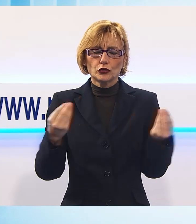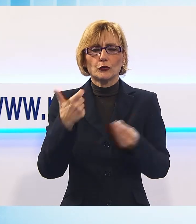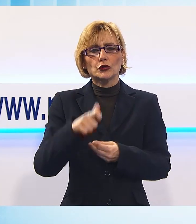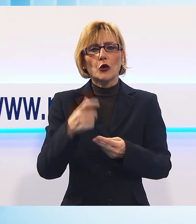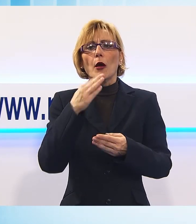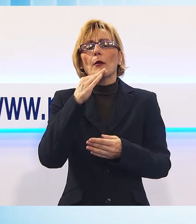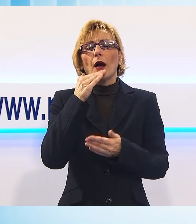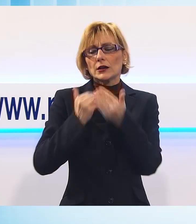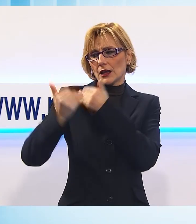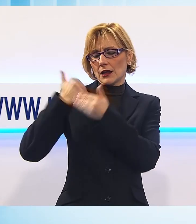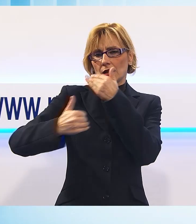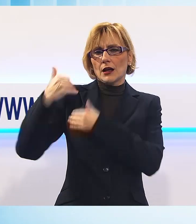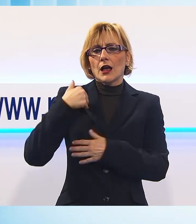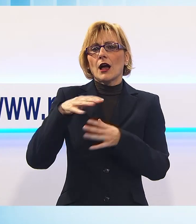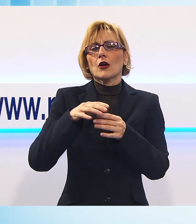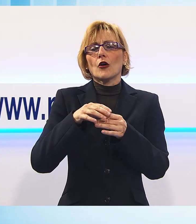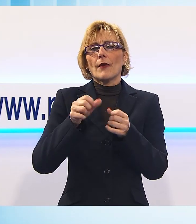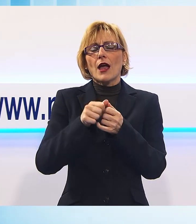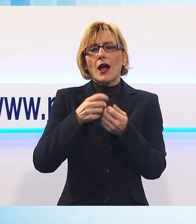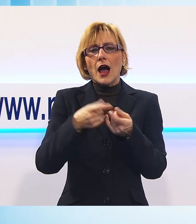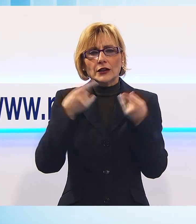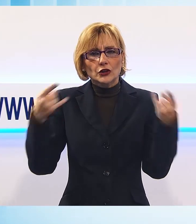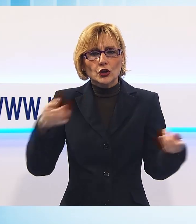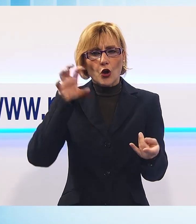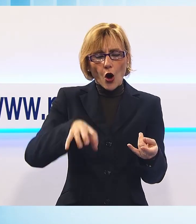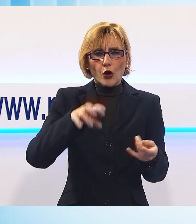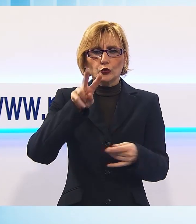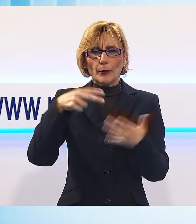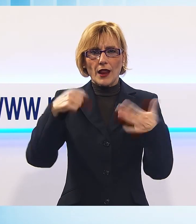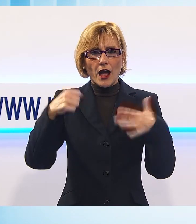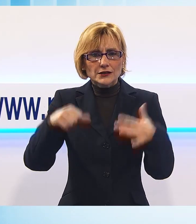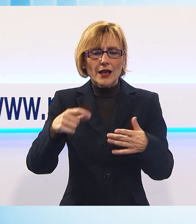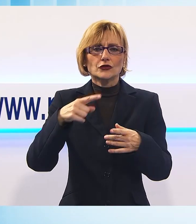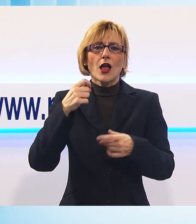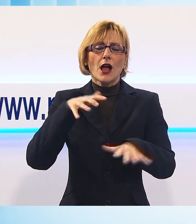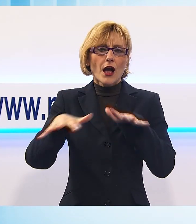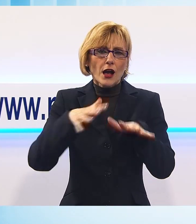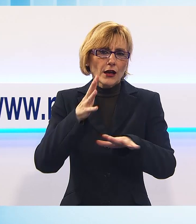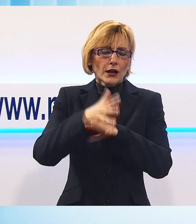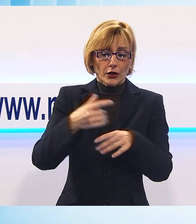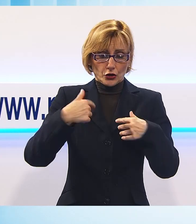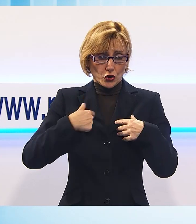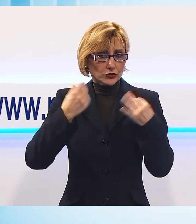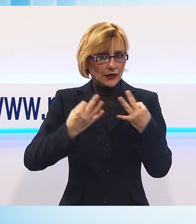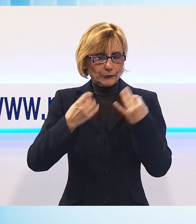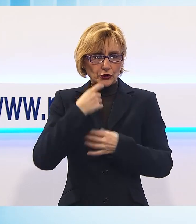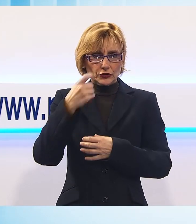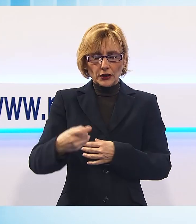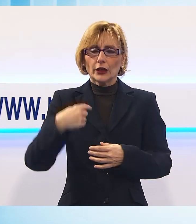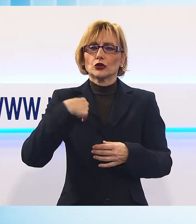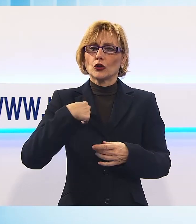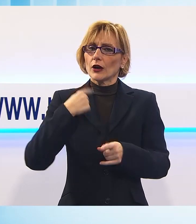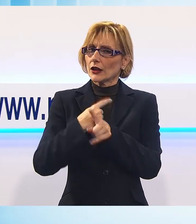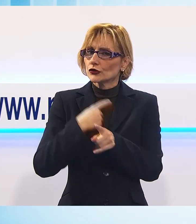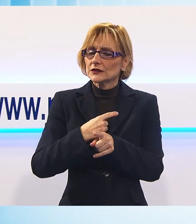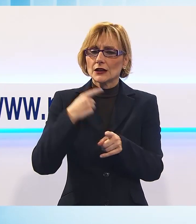ad oggi dell'Associazione Industriale, del sottoscritto che ha sempre detto che i lassi viari sono indispensabili, che diceva la politica